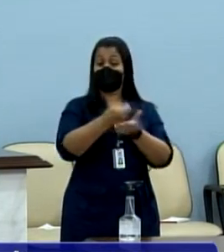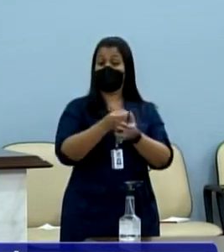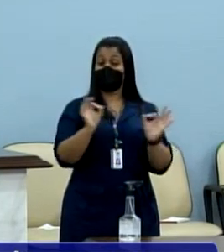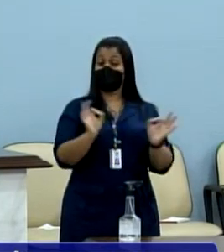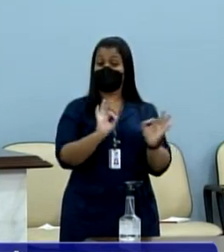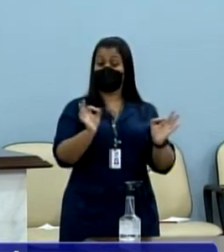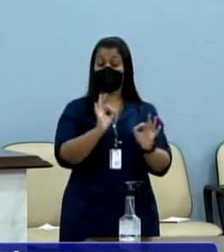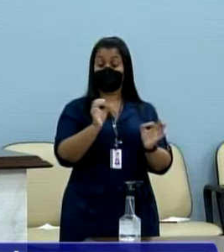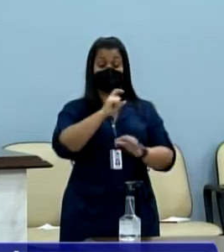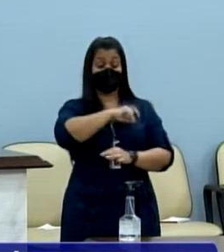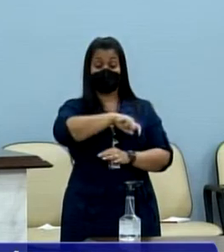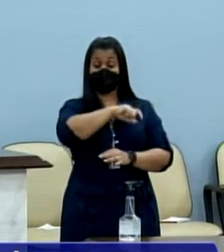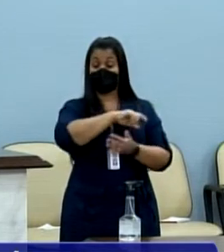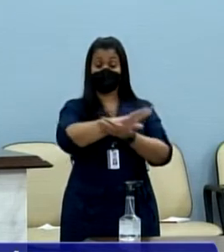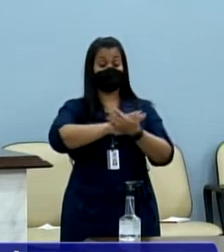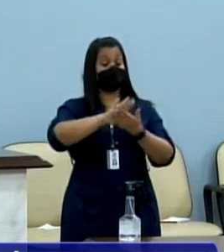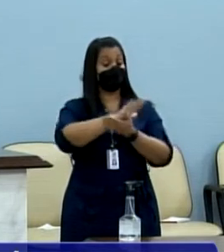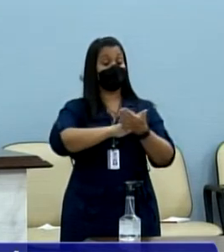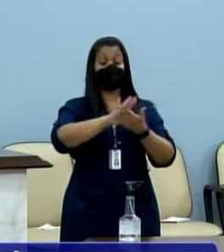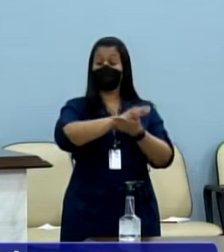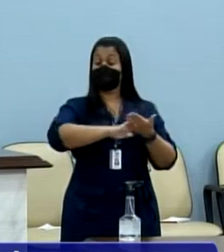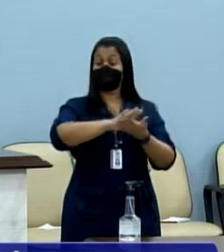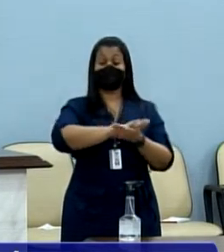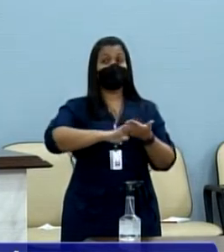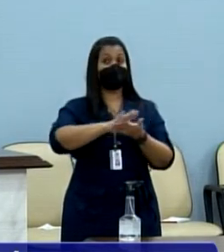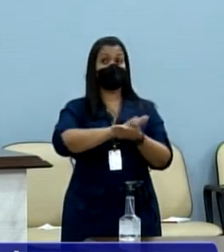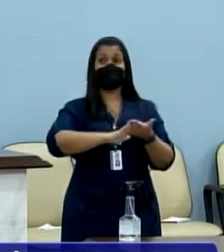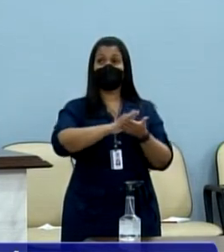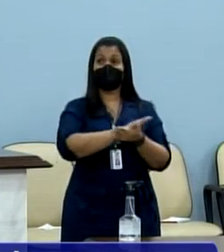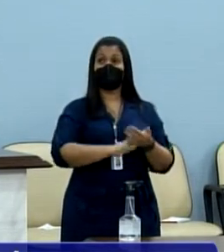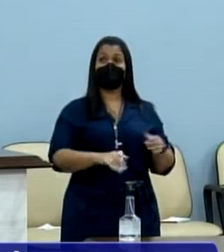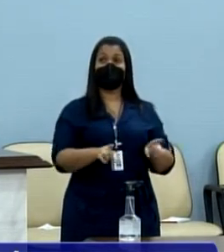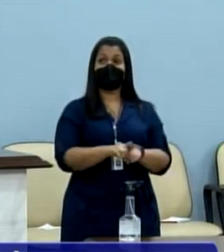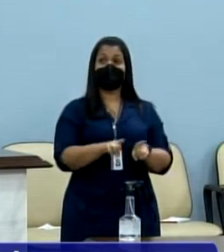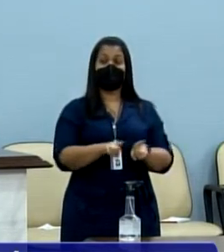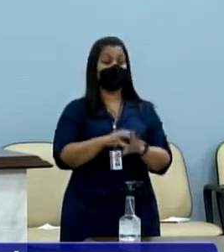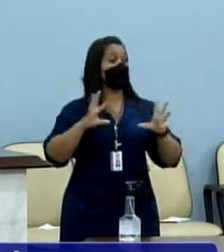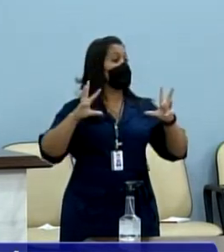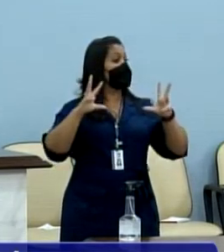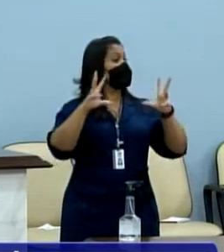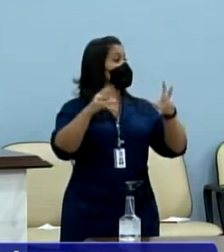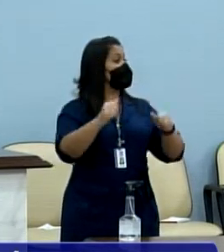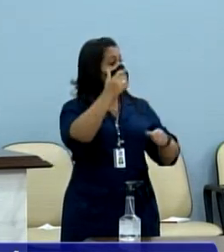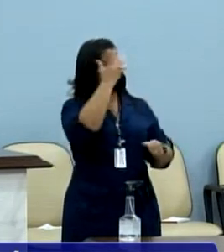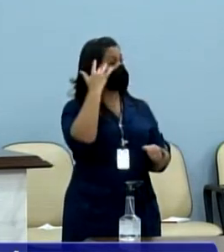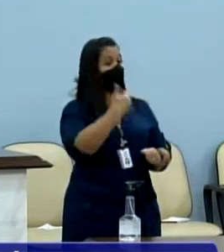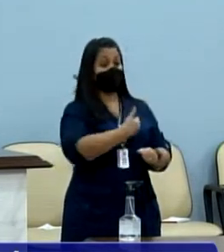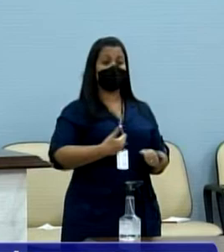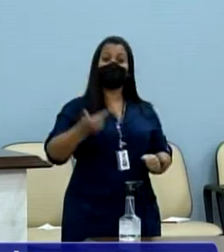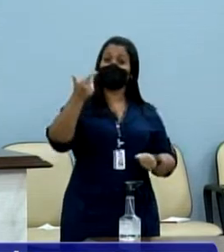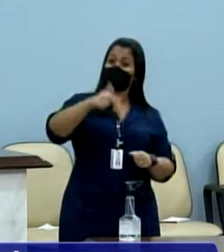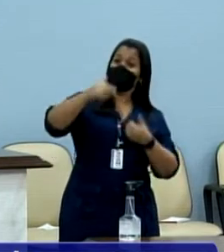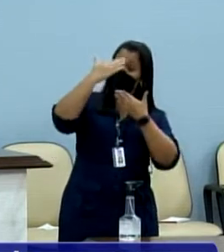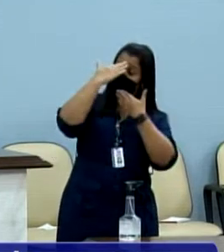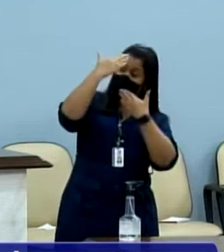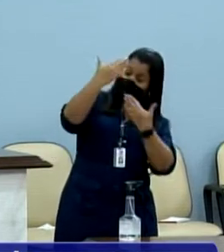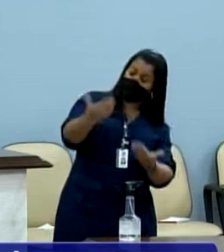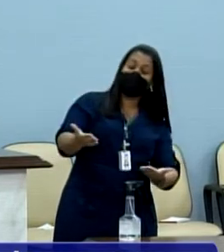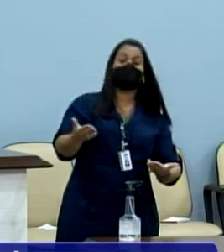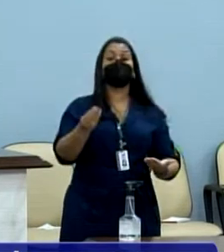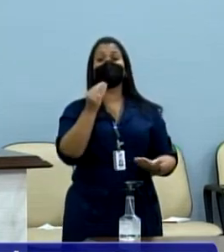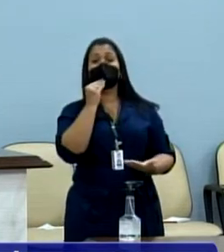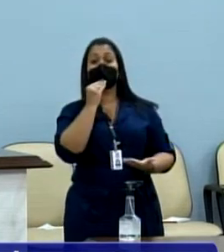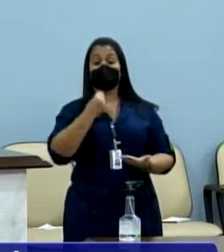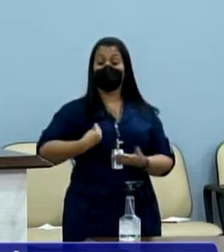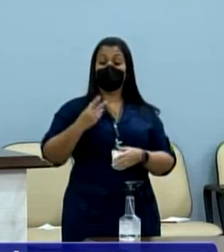Dessa forma, não haverá nenhuma oneração para o setor público no geral. Novamente, agradeço a oportunidade de poder utilizar